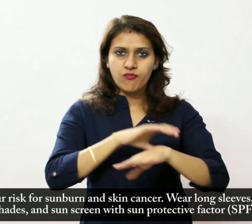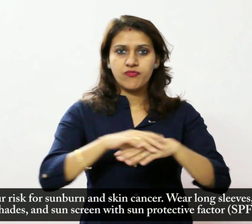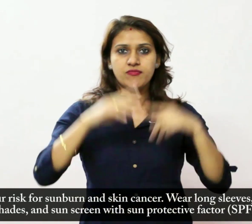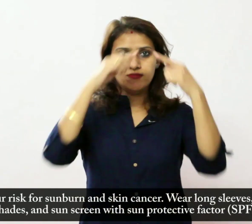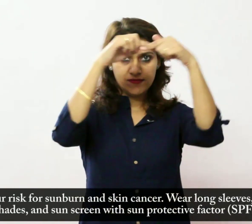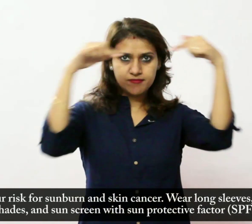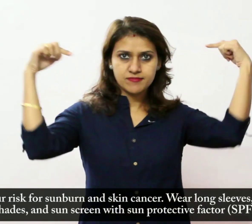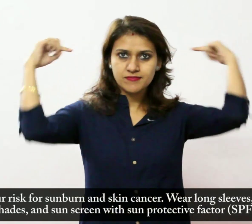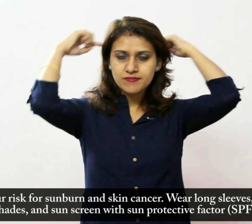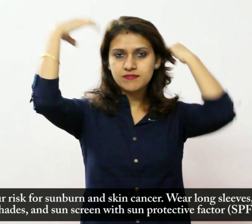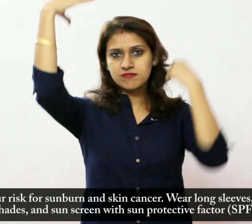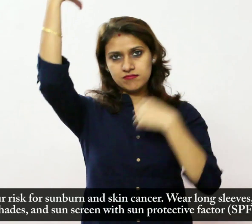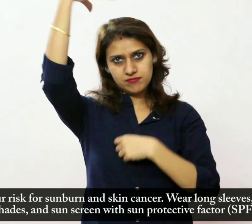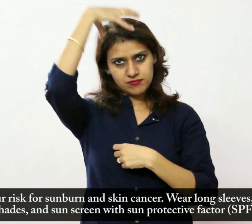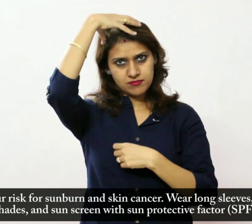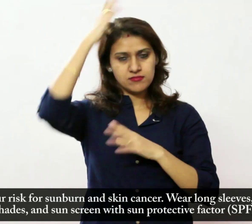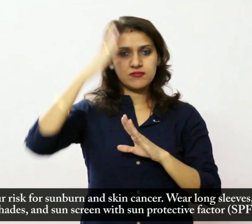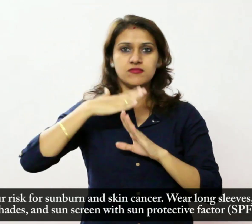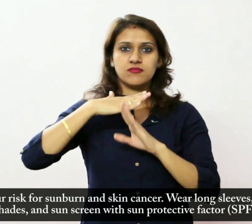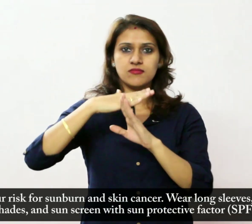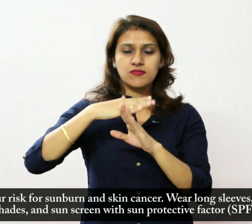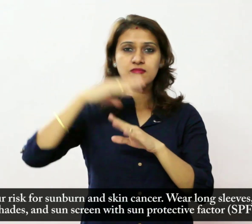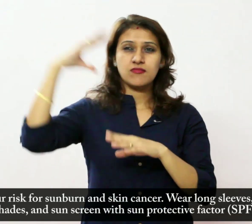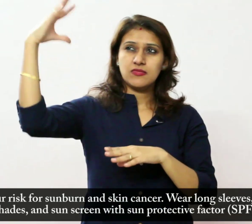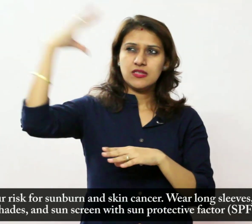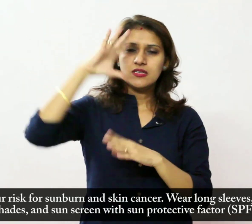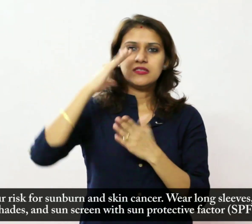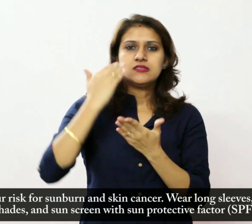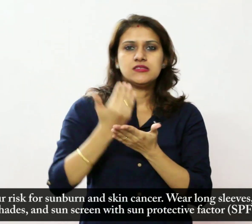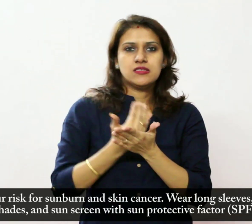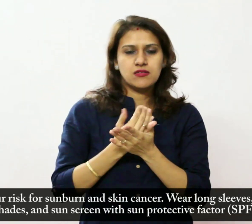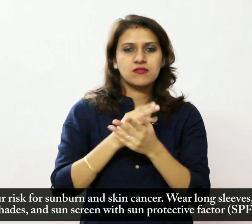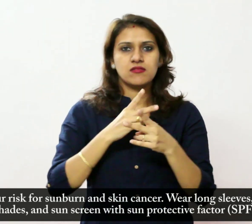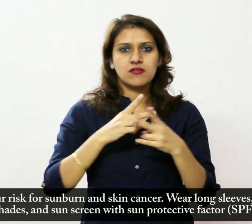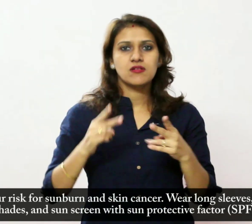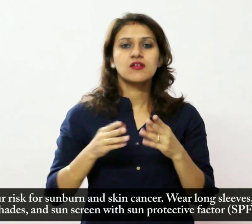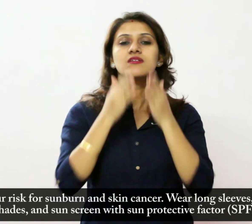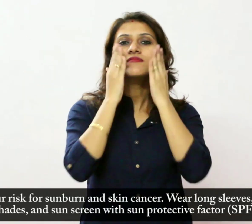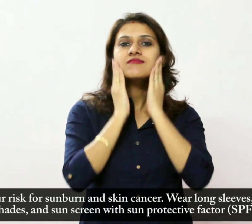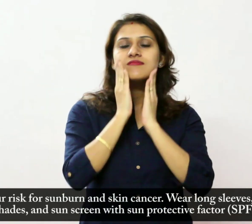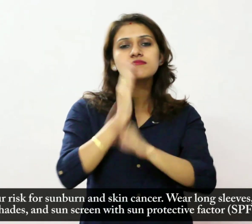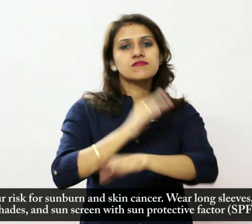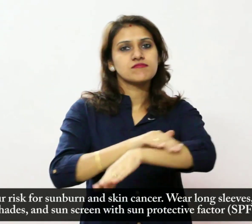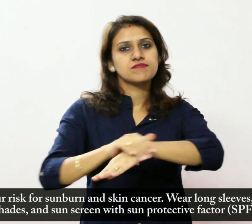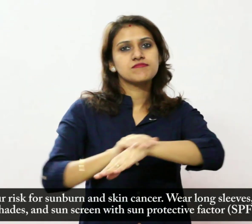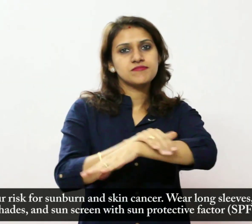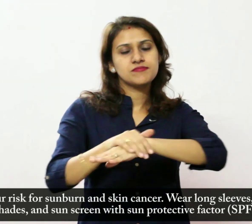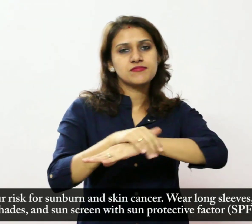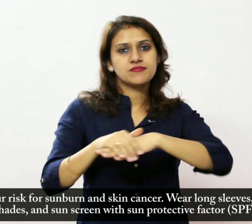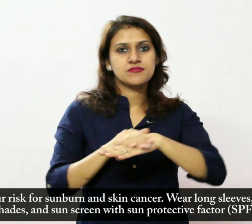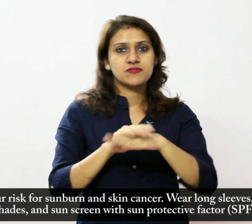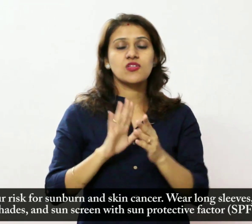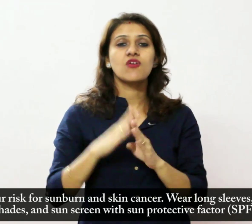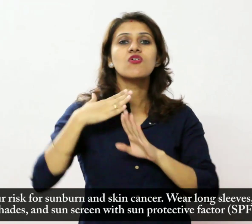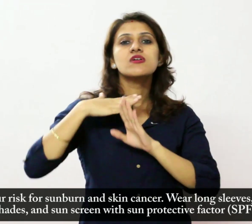सन शेड और सन स्क्रीन को सन प्रोटेक्शन फैक्टर के साथ 15 या अधिक पहने